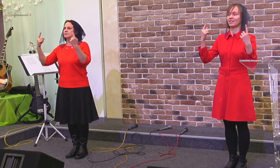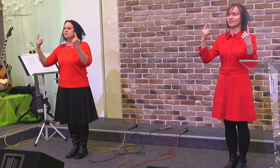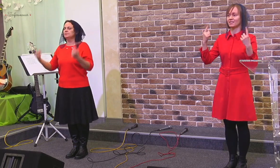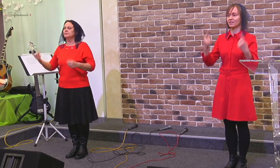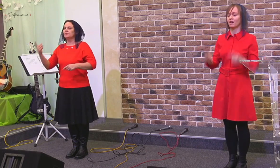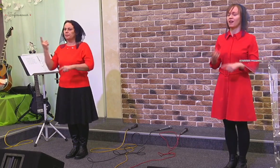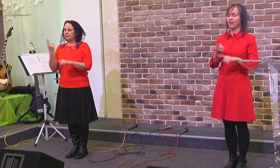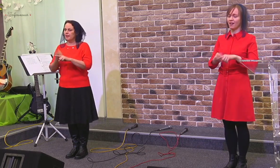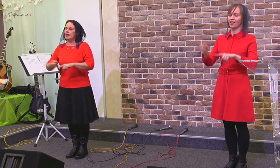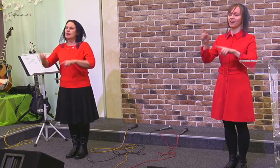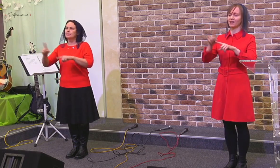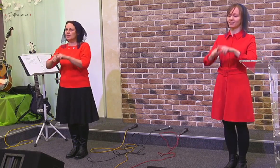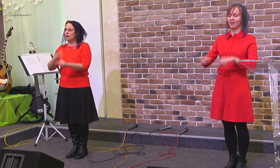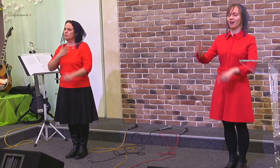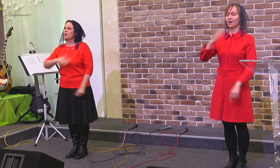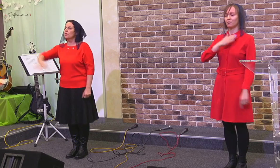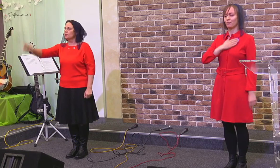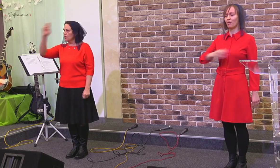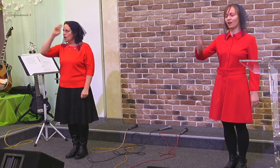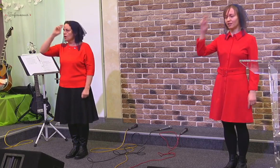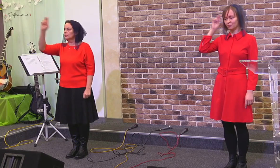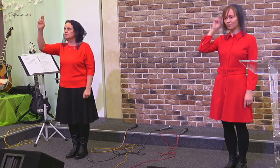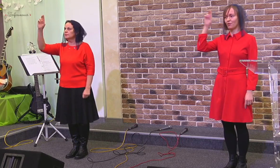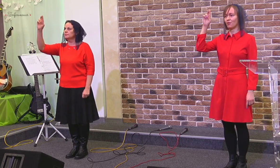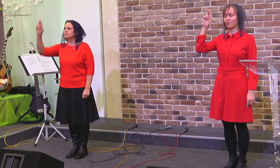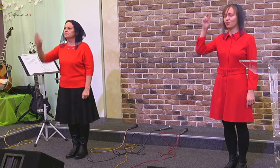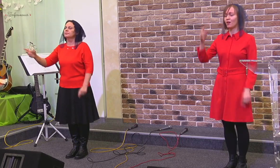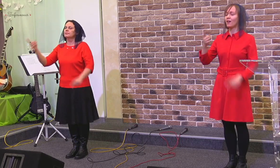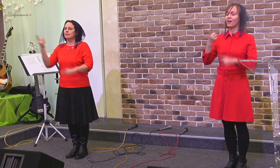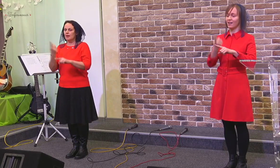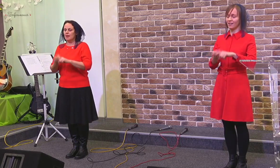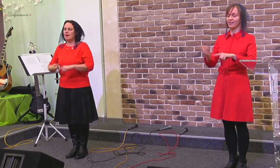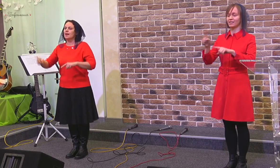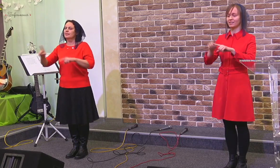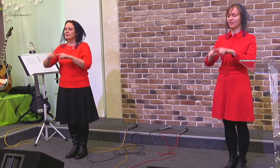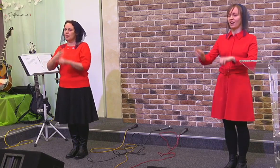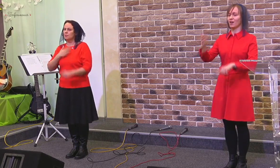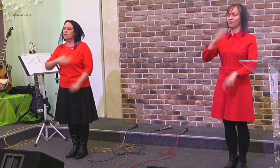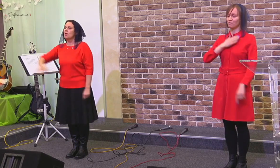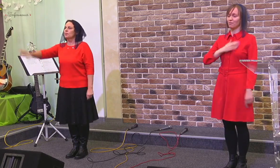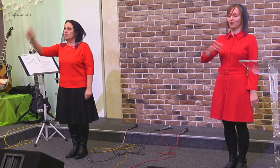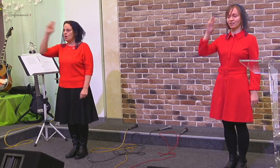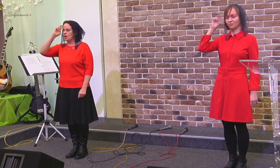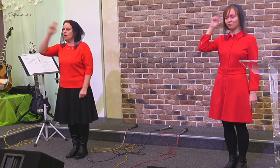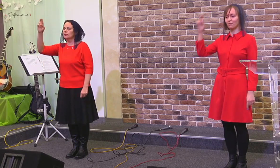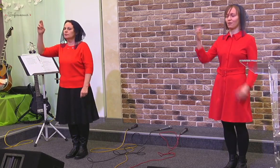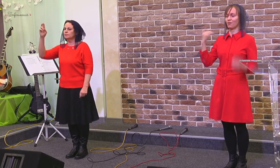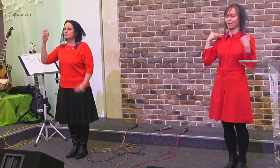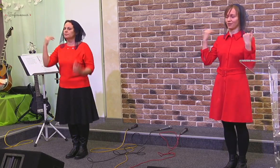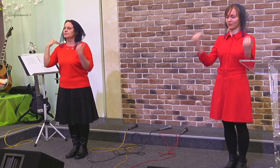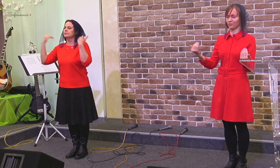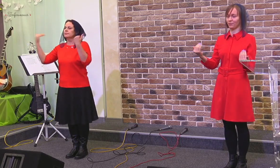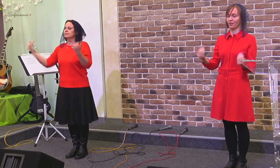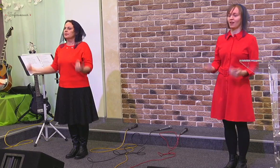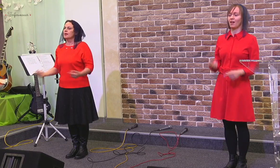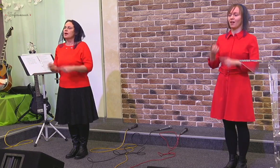Это мой Бог, это мой Бог Это